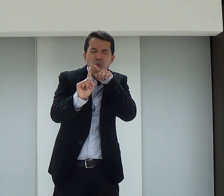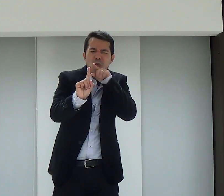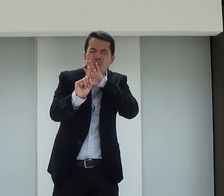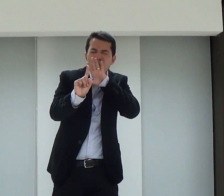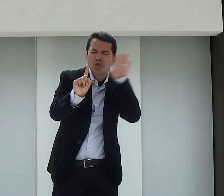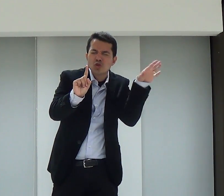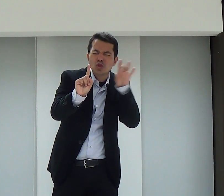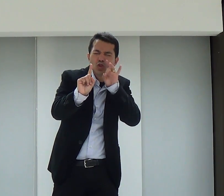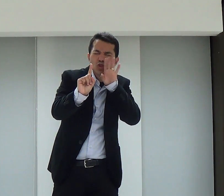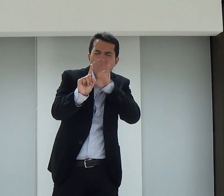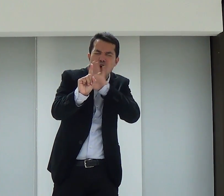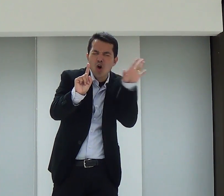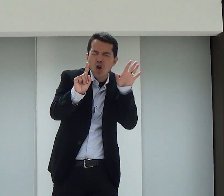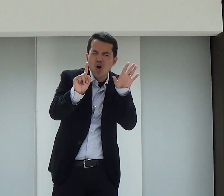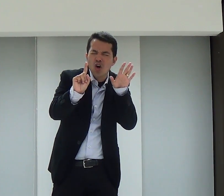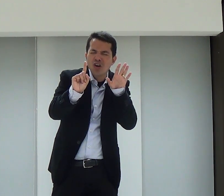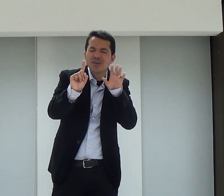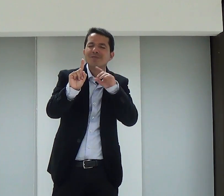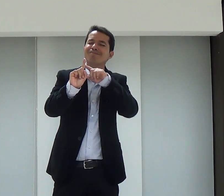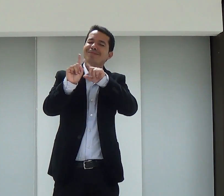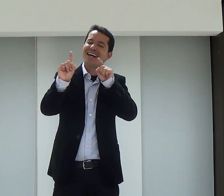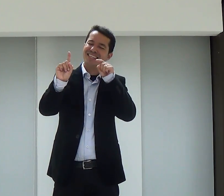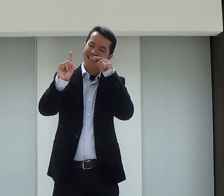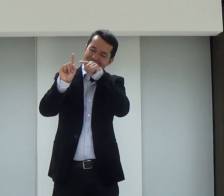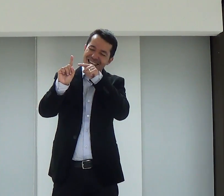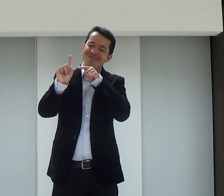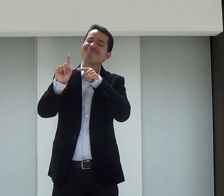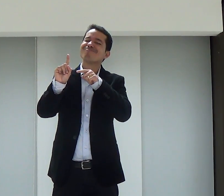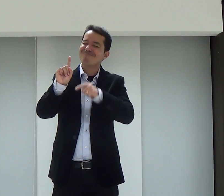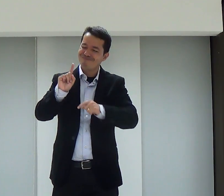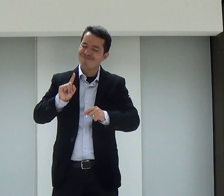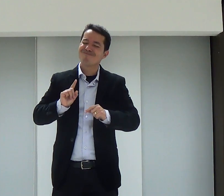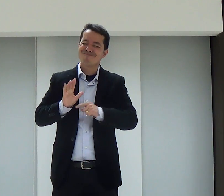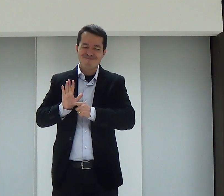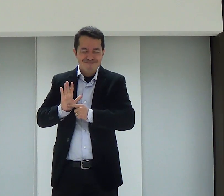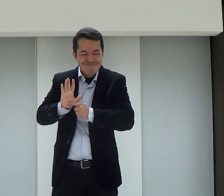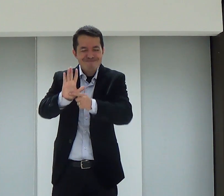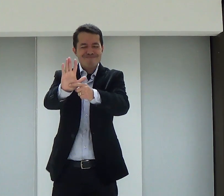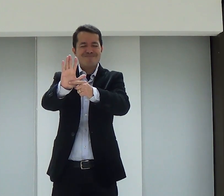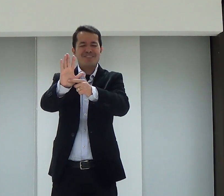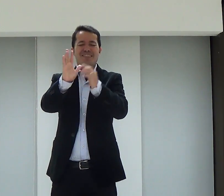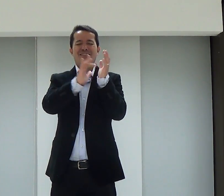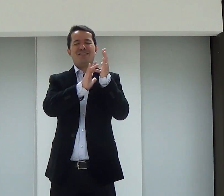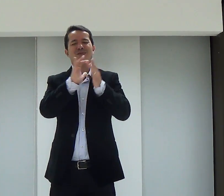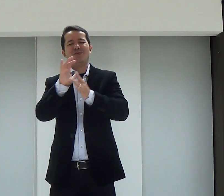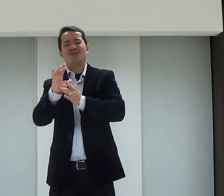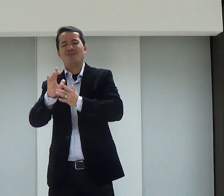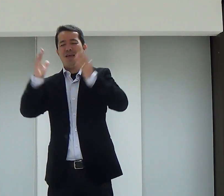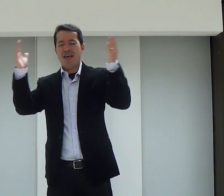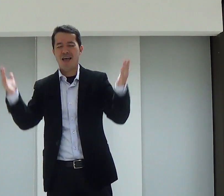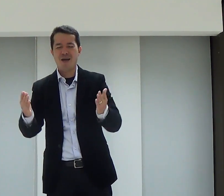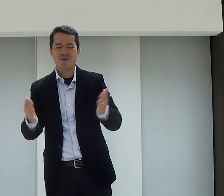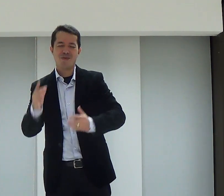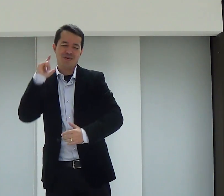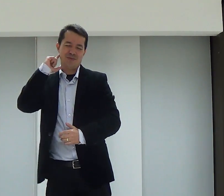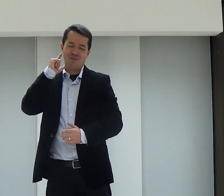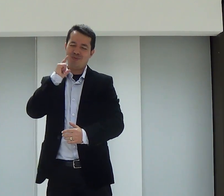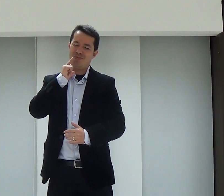uma pessoa, somente Ele, teve coragem de vir aqui, de estar mostrando sobre Jesus.